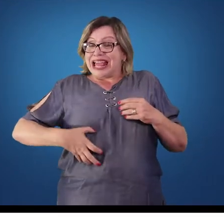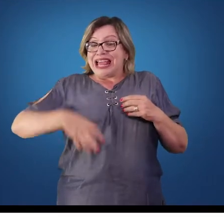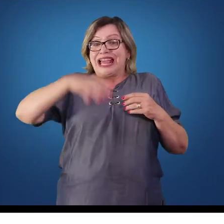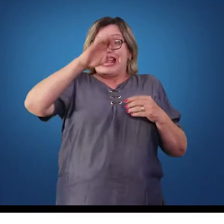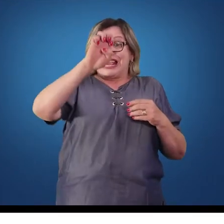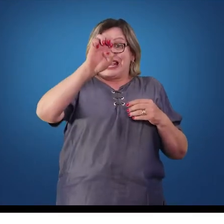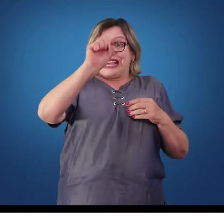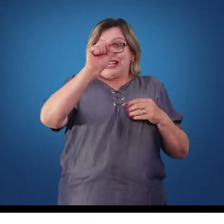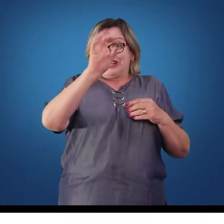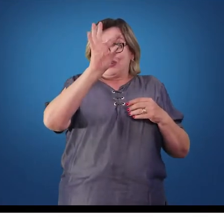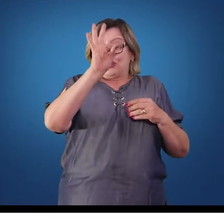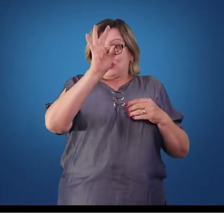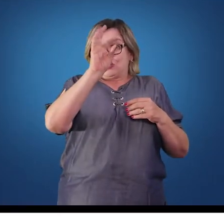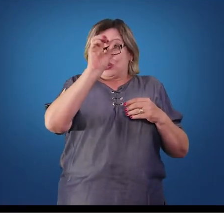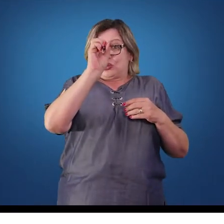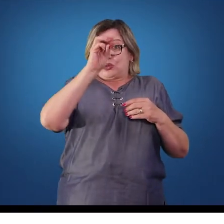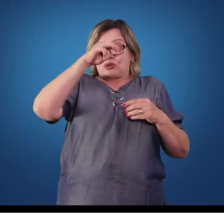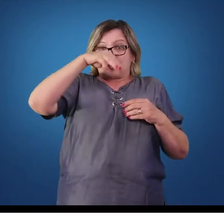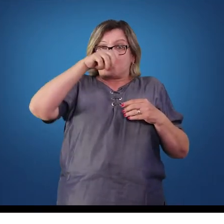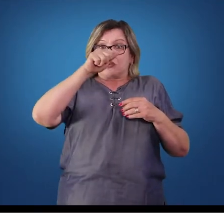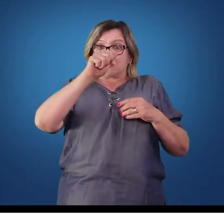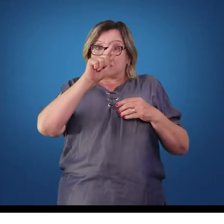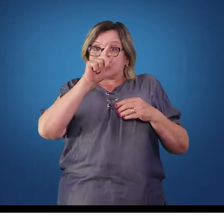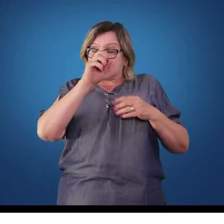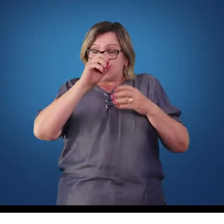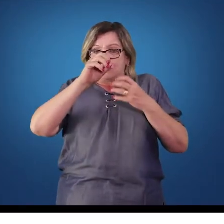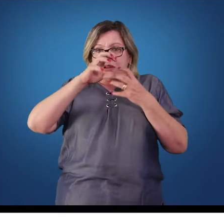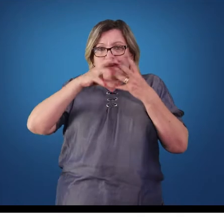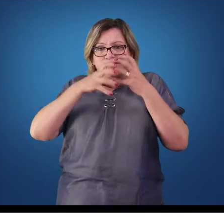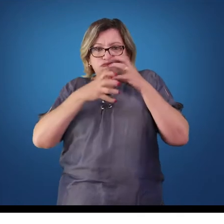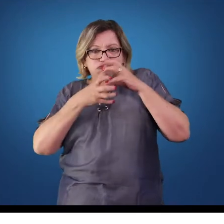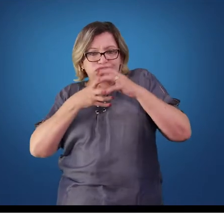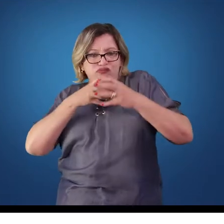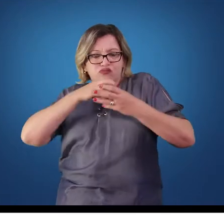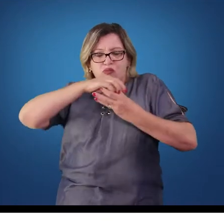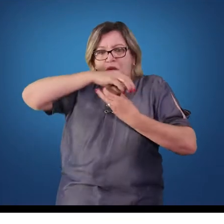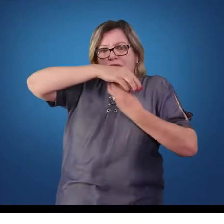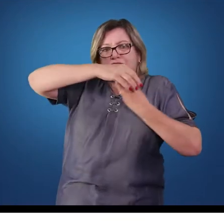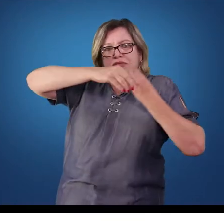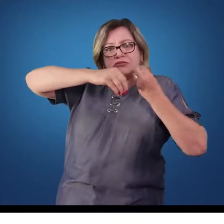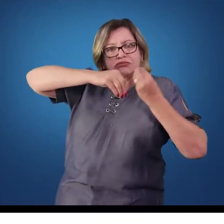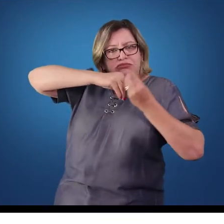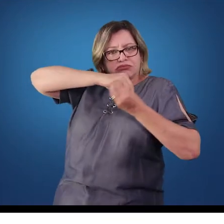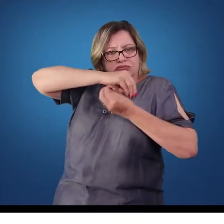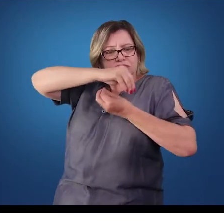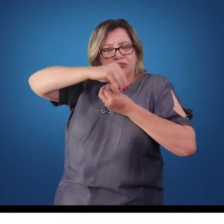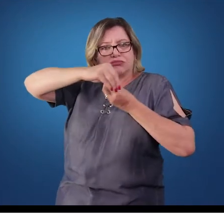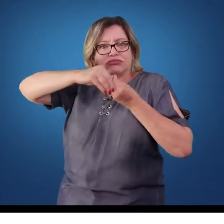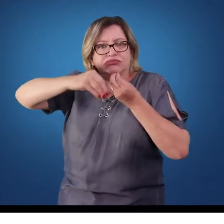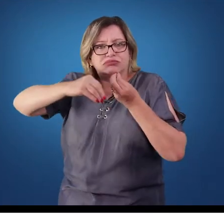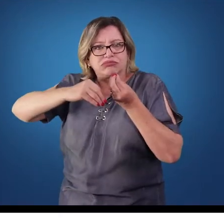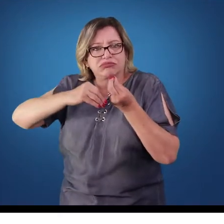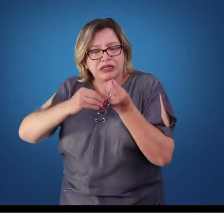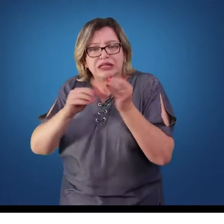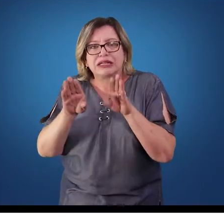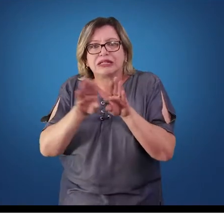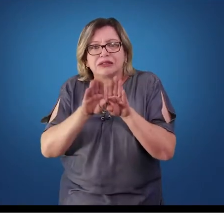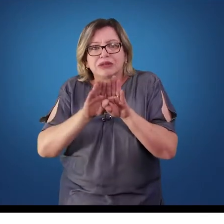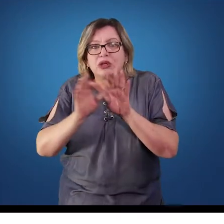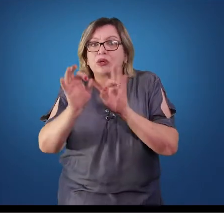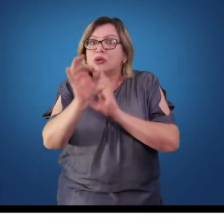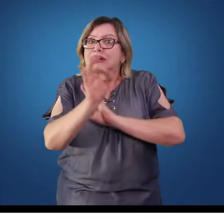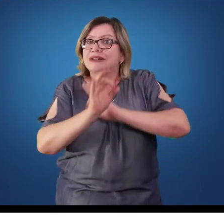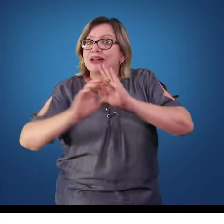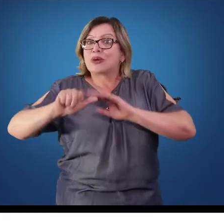No movimentação de chegada no estômago, esse bolo alimentar então, ele é misturado e organizado com